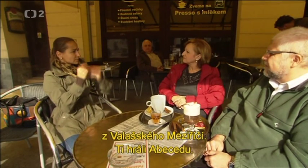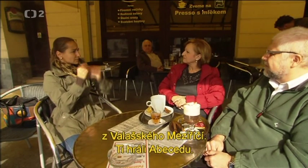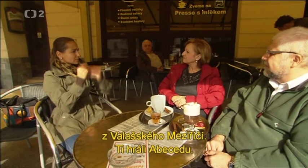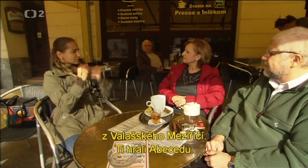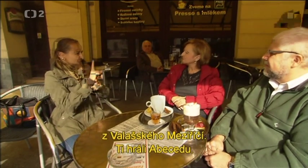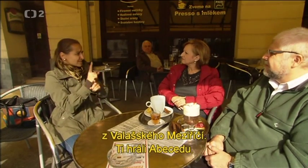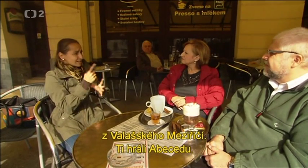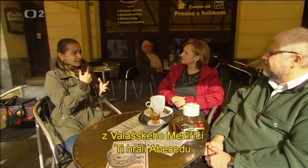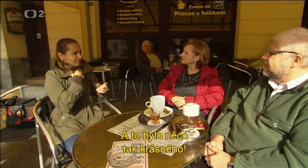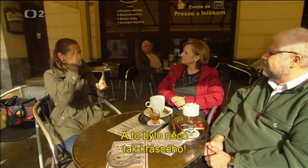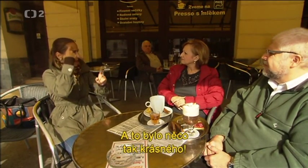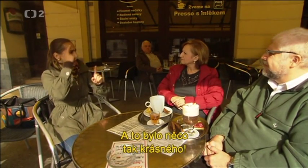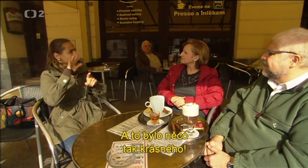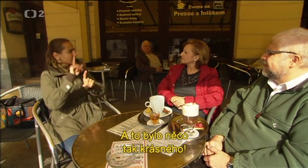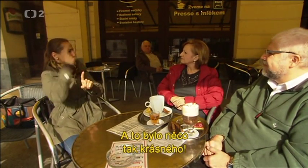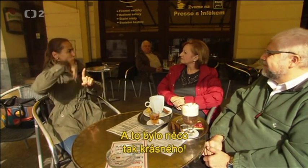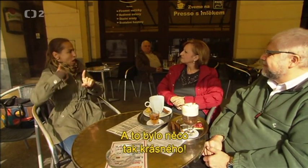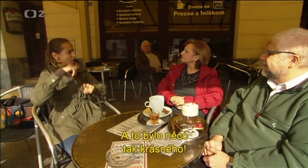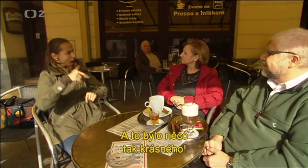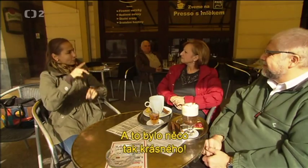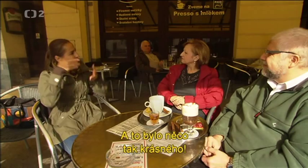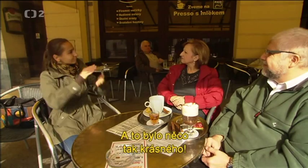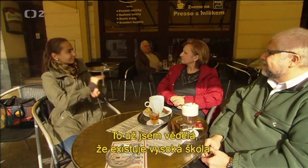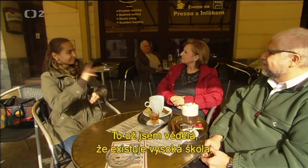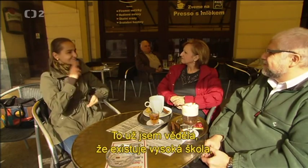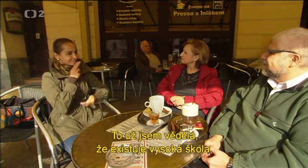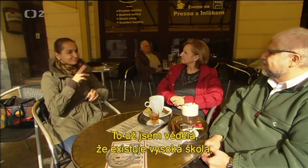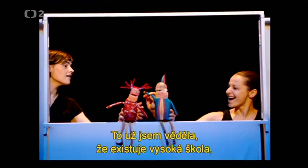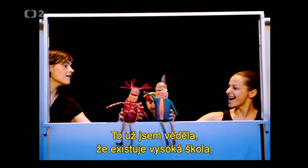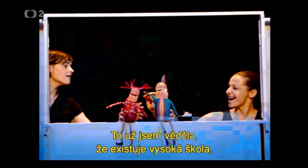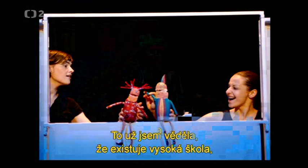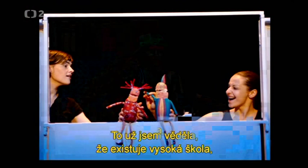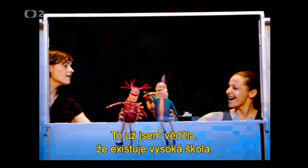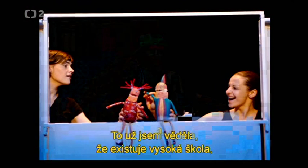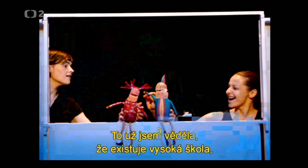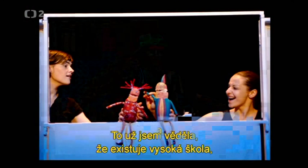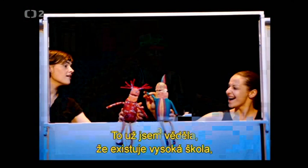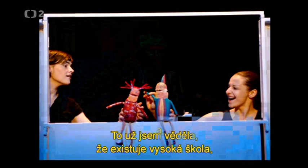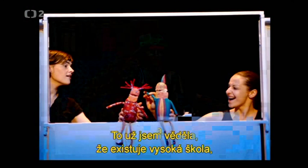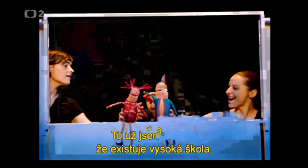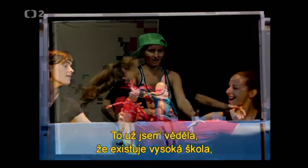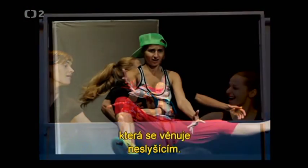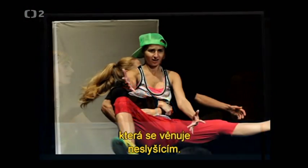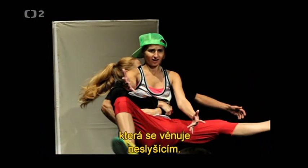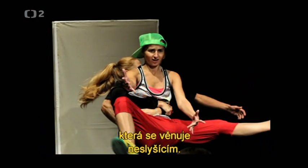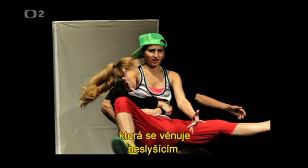Hráli abecedu a to bylo něco tak krásného. To už jsem věděla, která se věnuje neslyšícím.